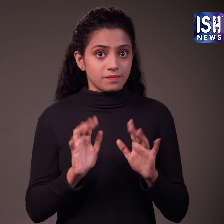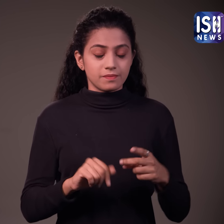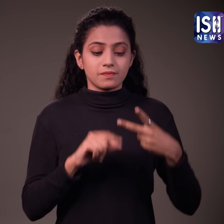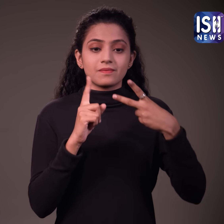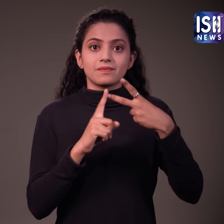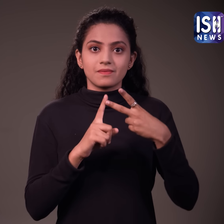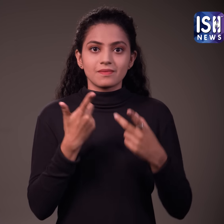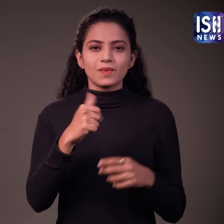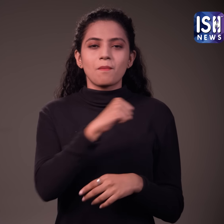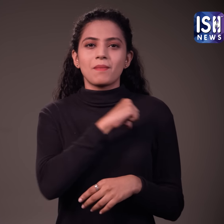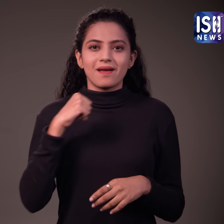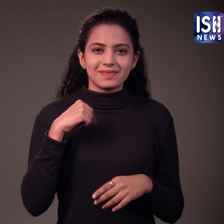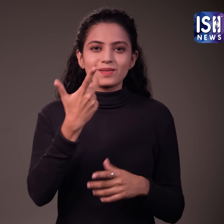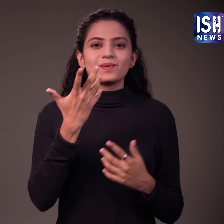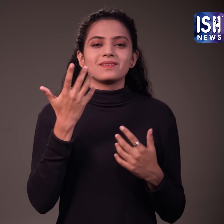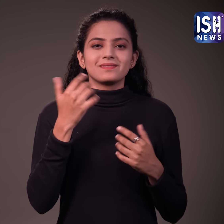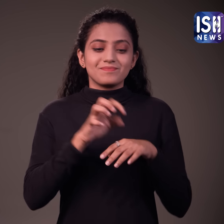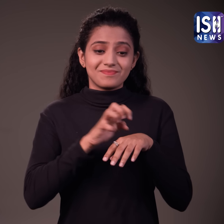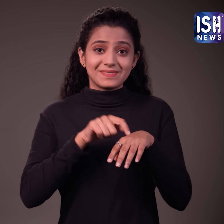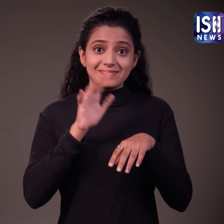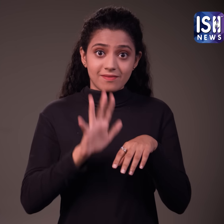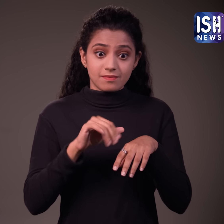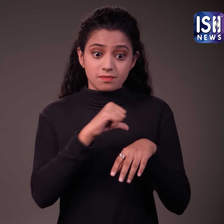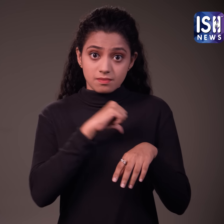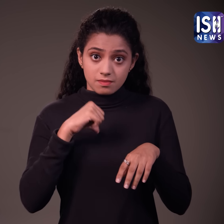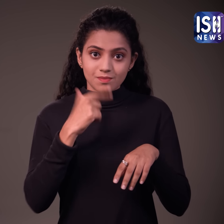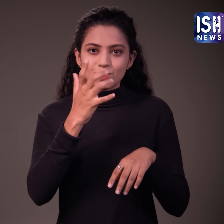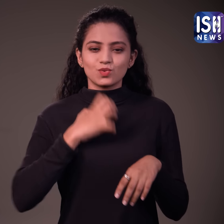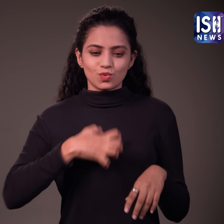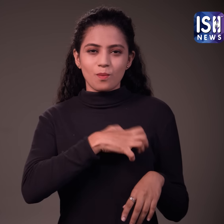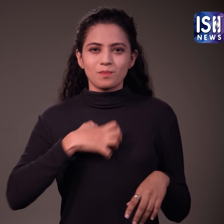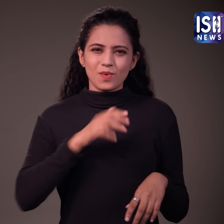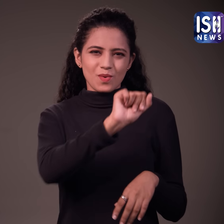नहाते समय अगर आपको राशिस है तो साबुन का इस्तमाल ना करें